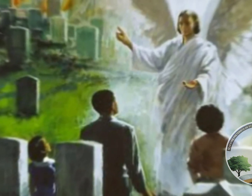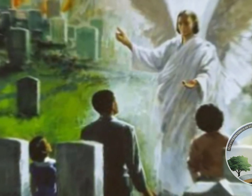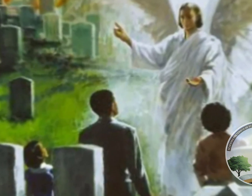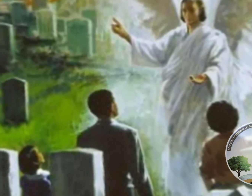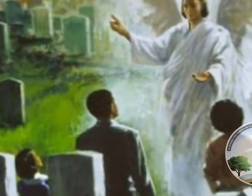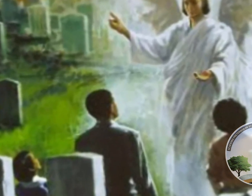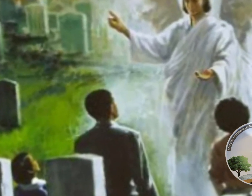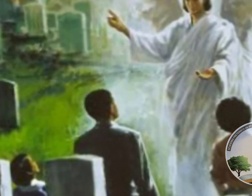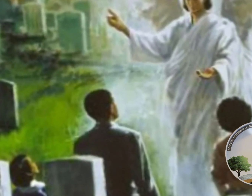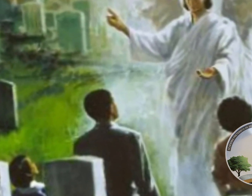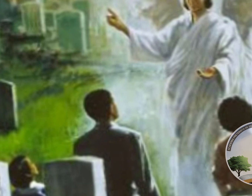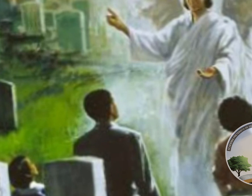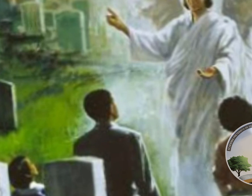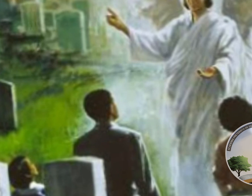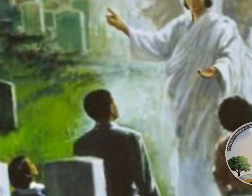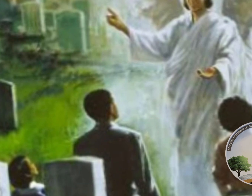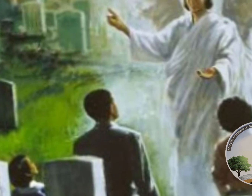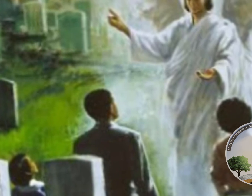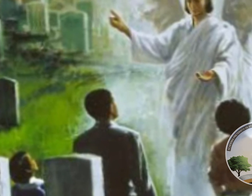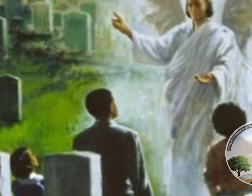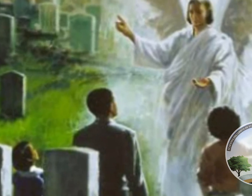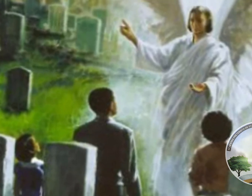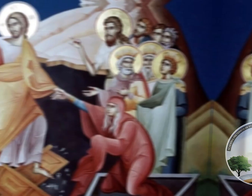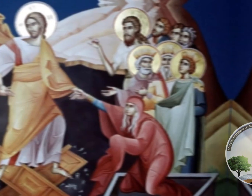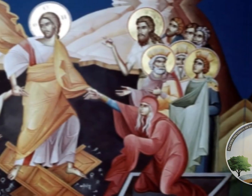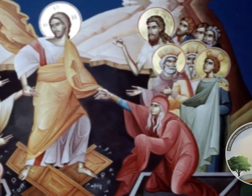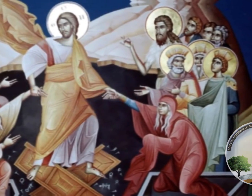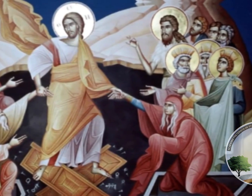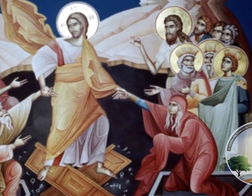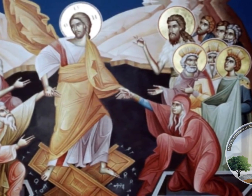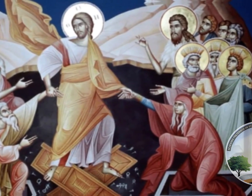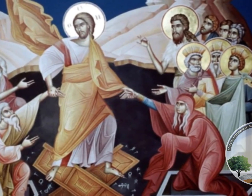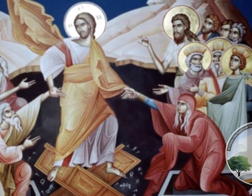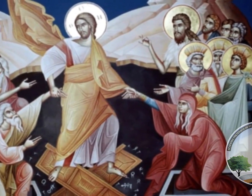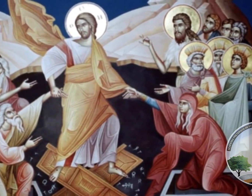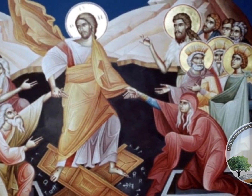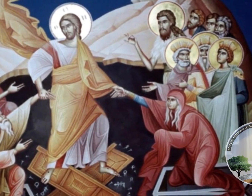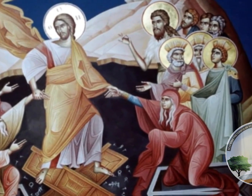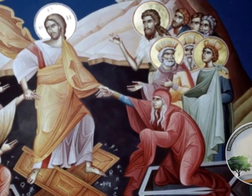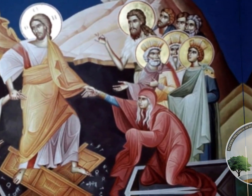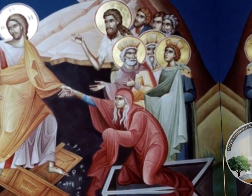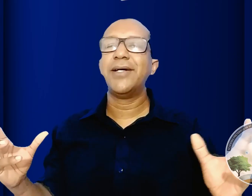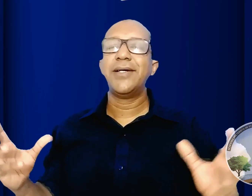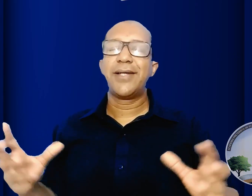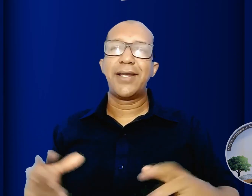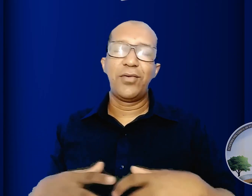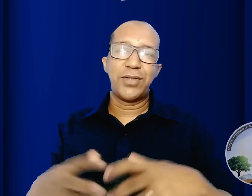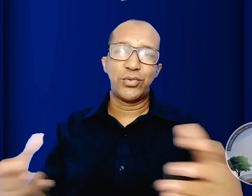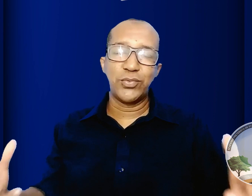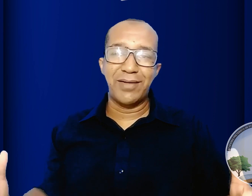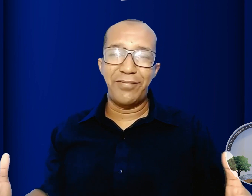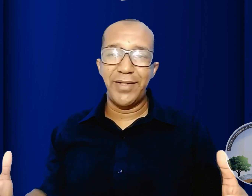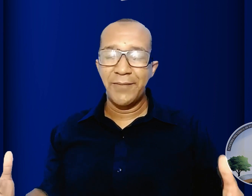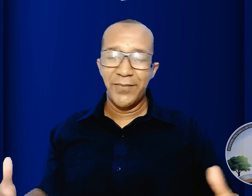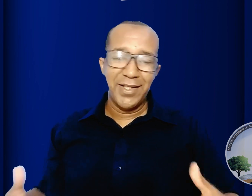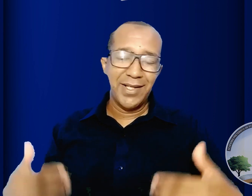terreno associam com a ressurreição de Jesus aí eles acham que aquilo tem tudo a ver e